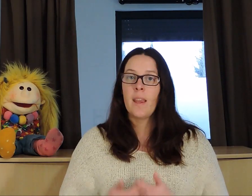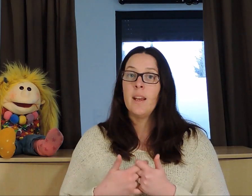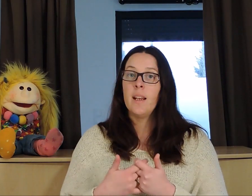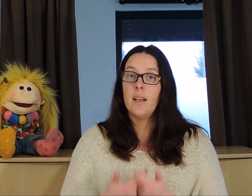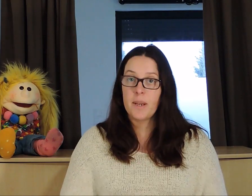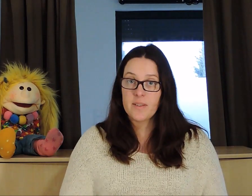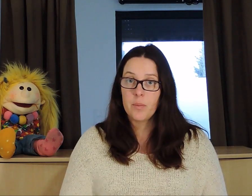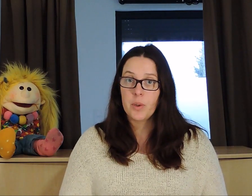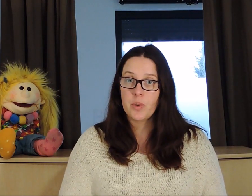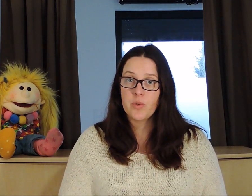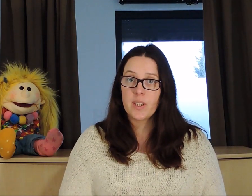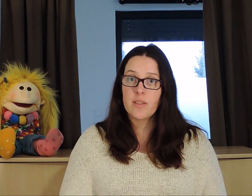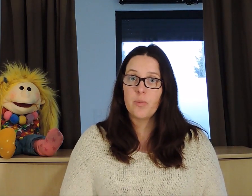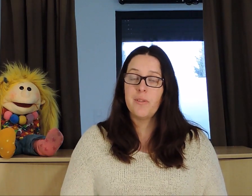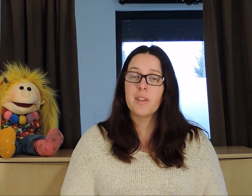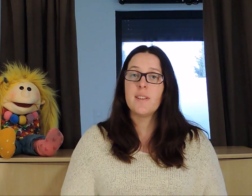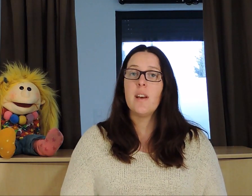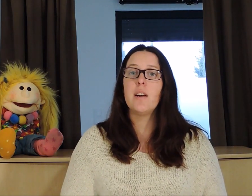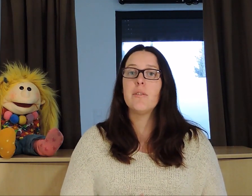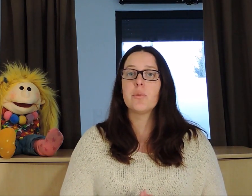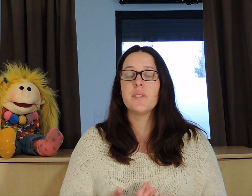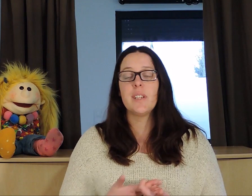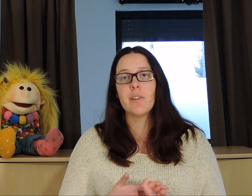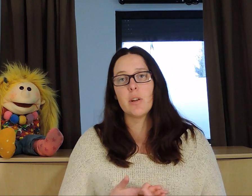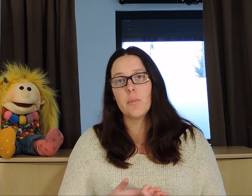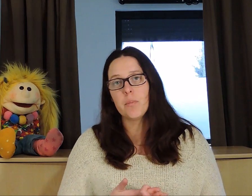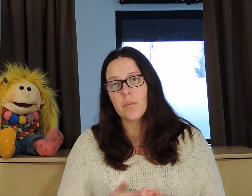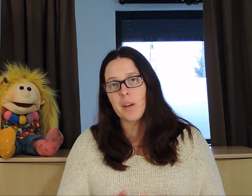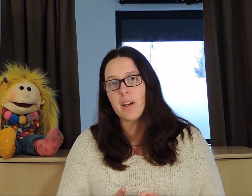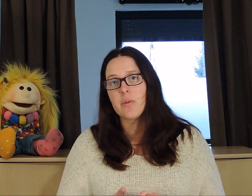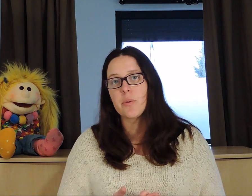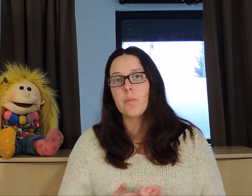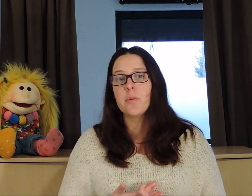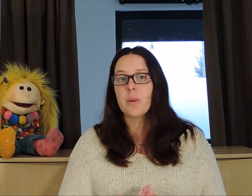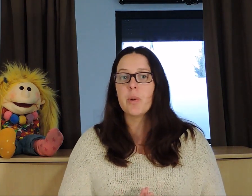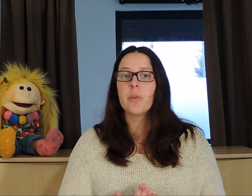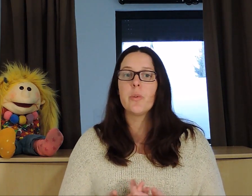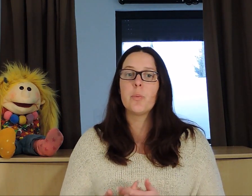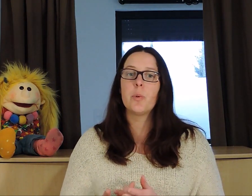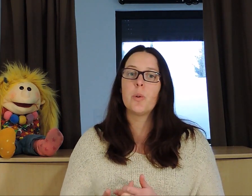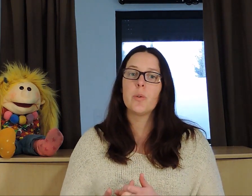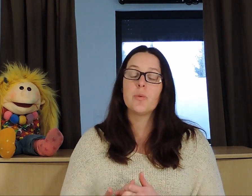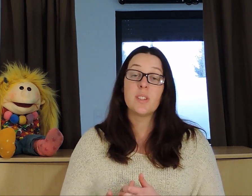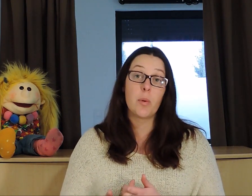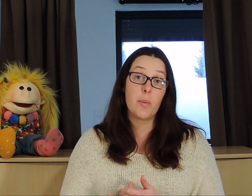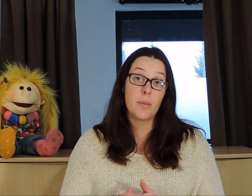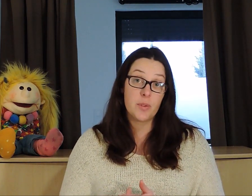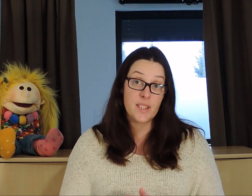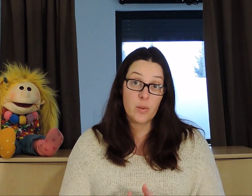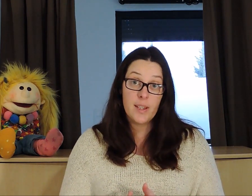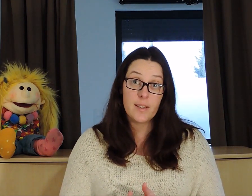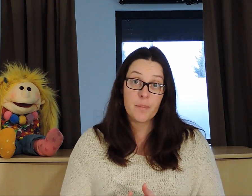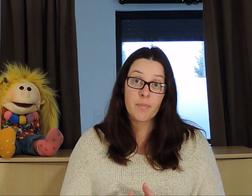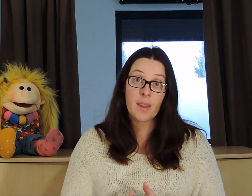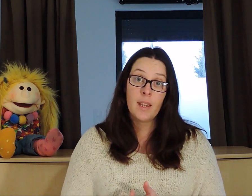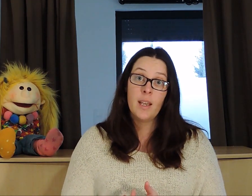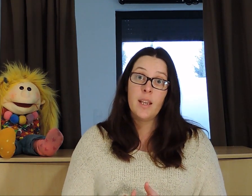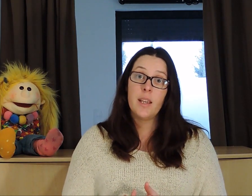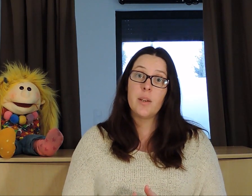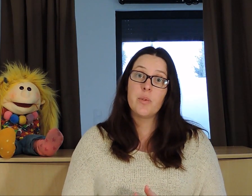Les personnes porteuses de trisomie 21 vont aussi avoir une prévalence plus importante pour tout ce qui est problème de thyroïde. Et